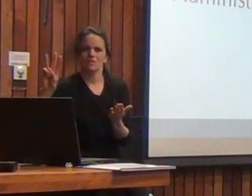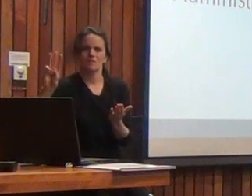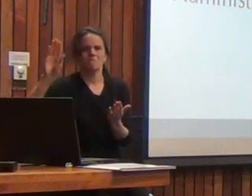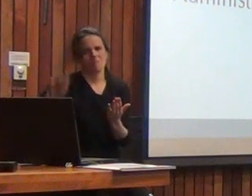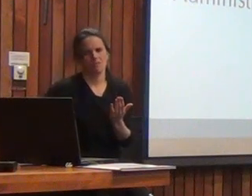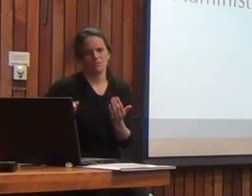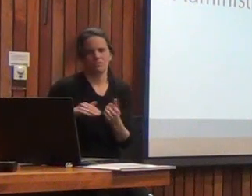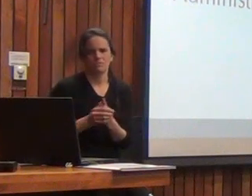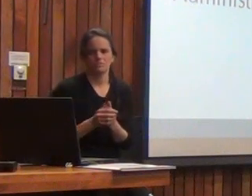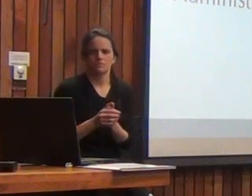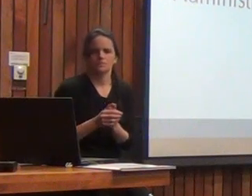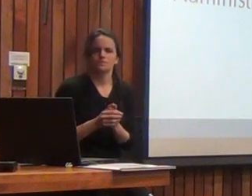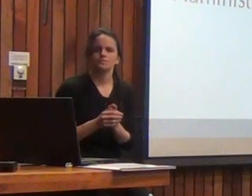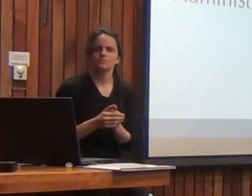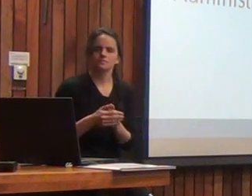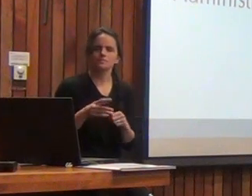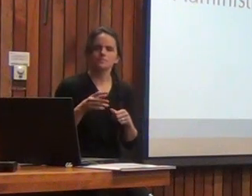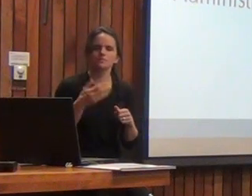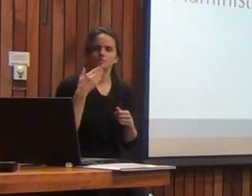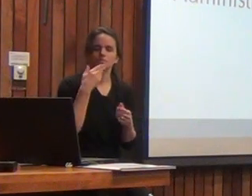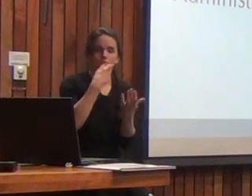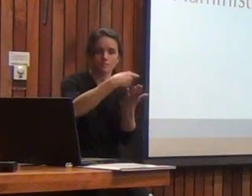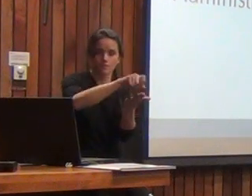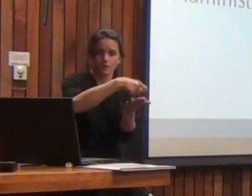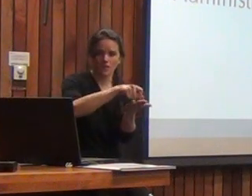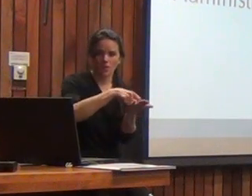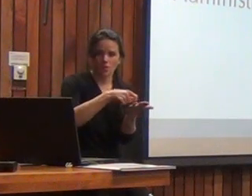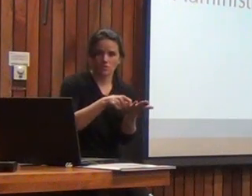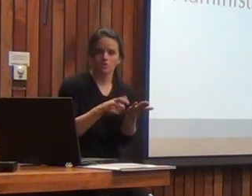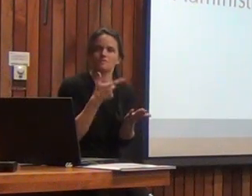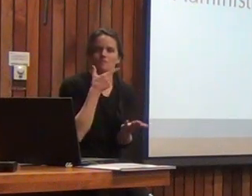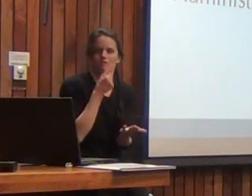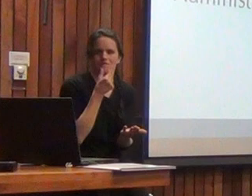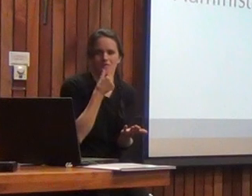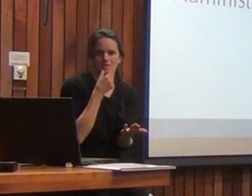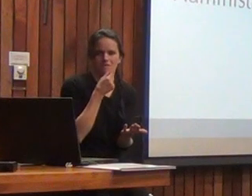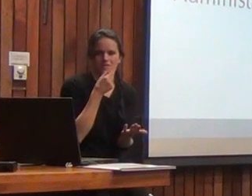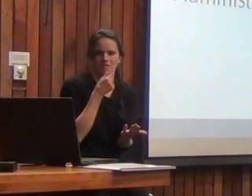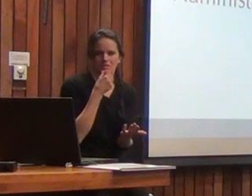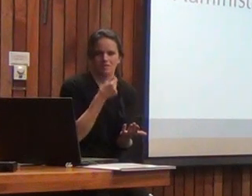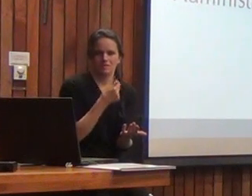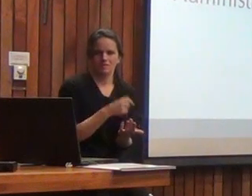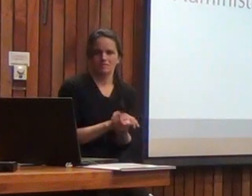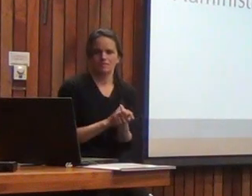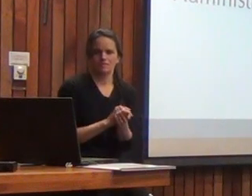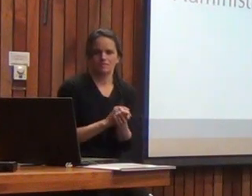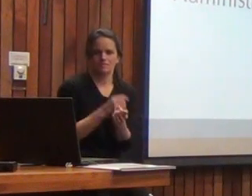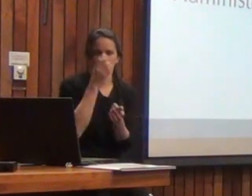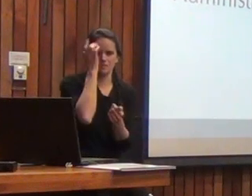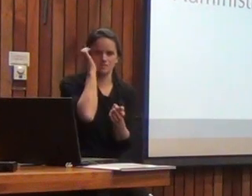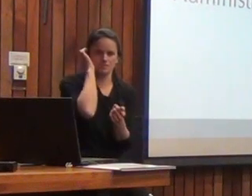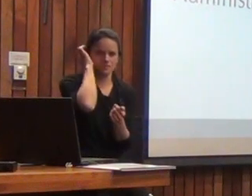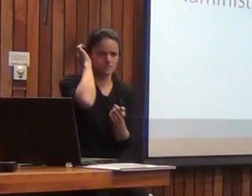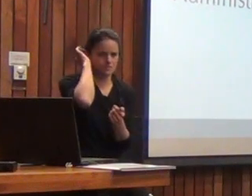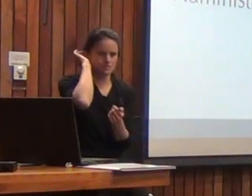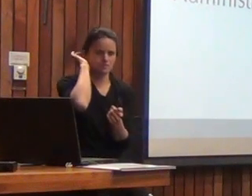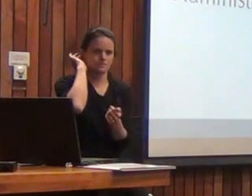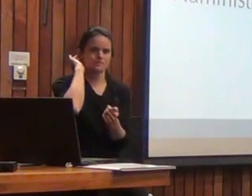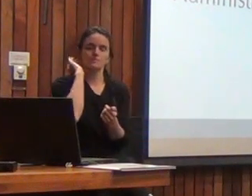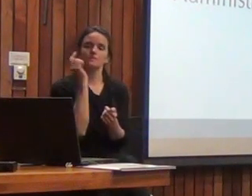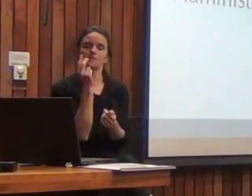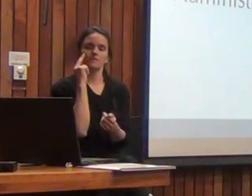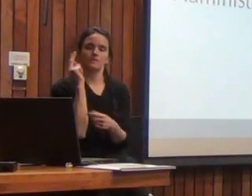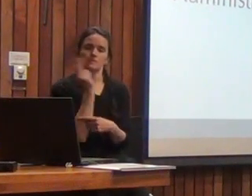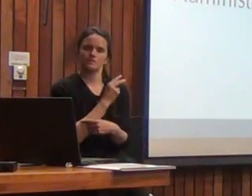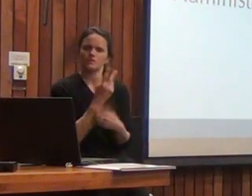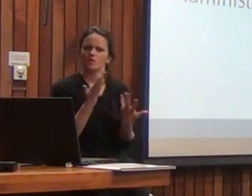además la administración de esta subprueba es bastante más simple mucho más simple y esto se observa